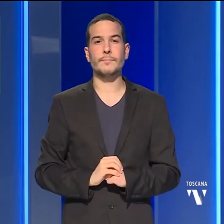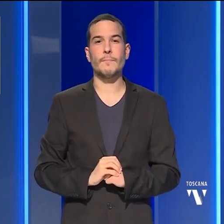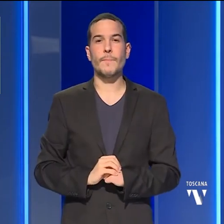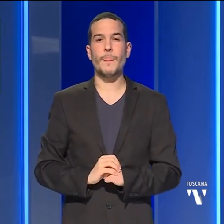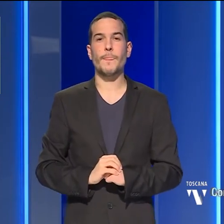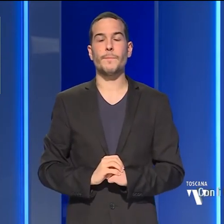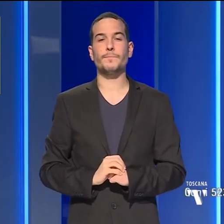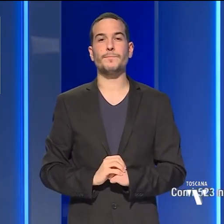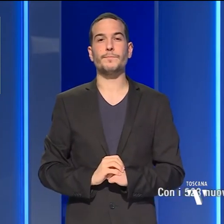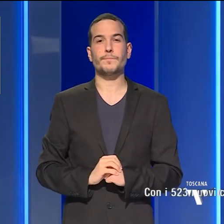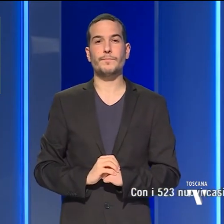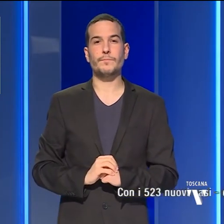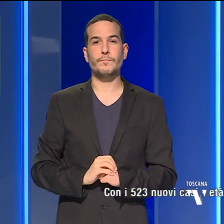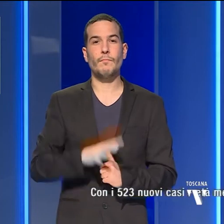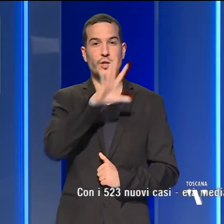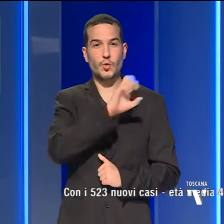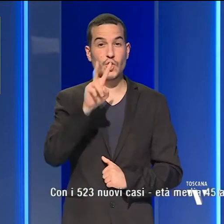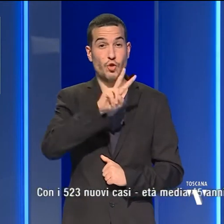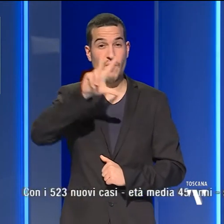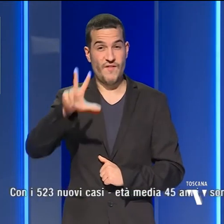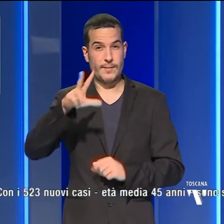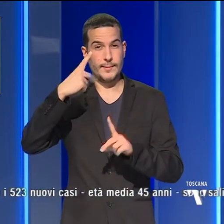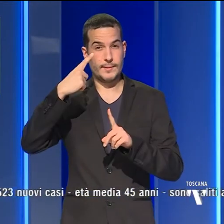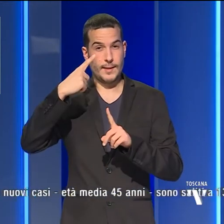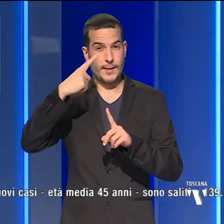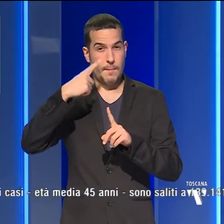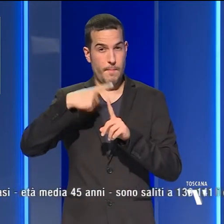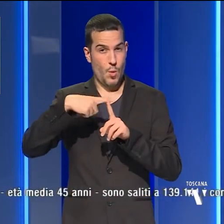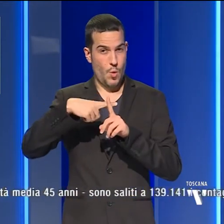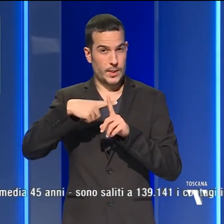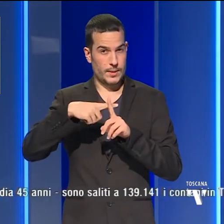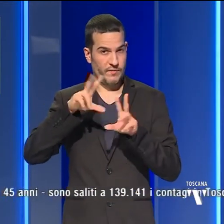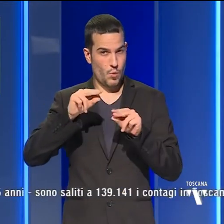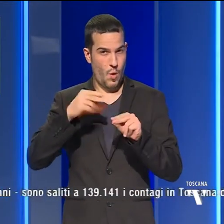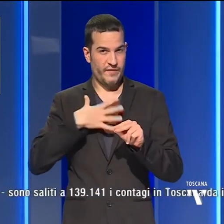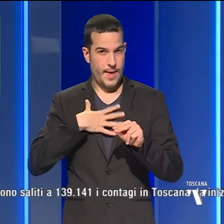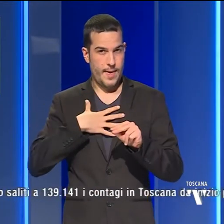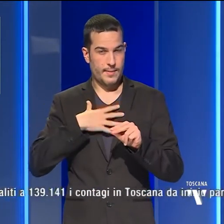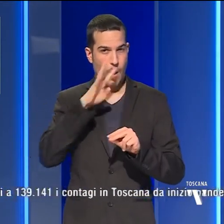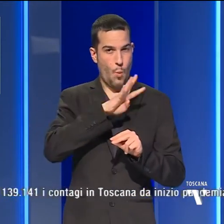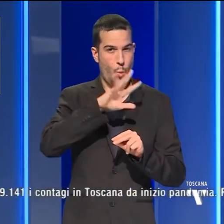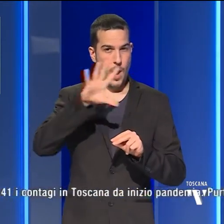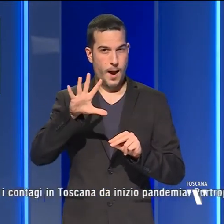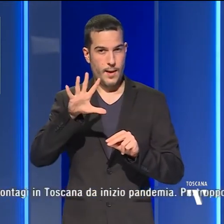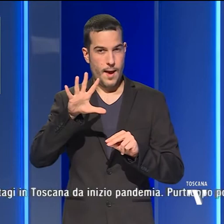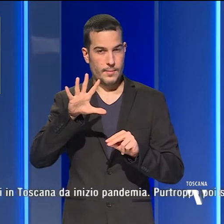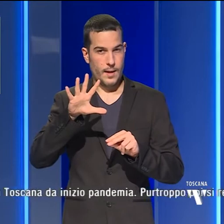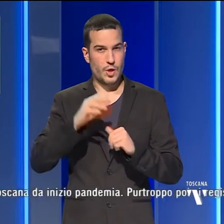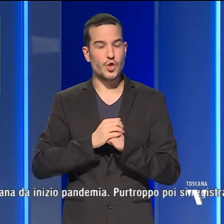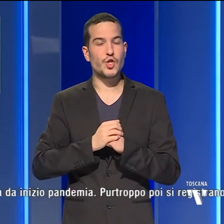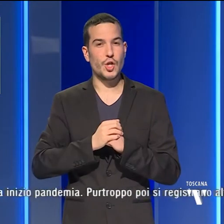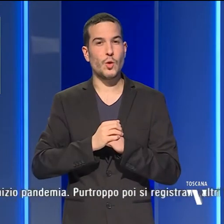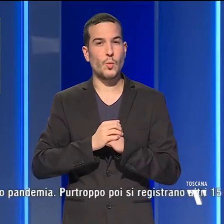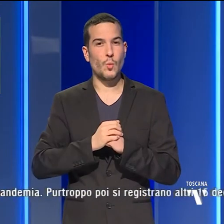Con i 523 nuovi casi età media 45 anni sono saliti a